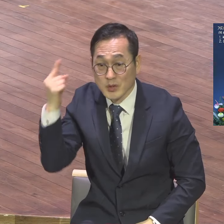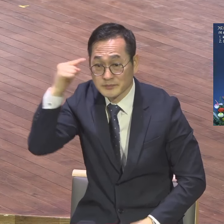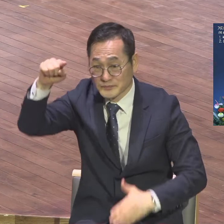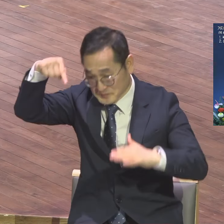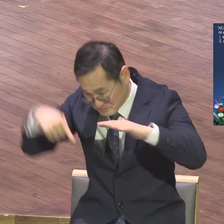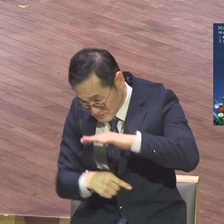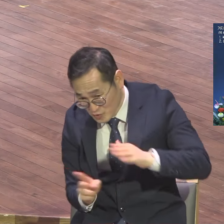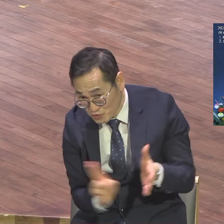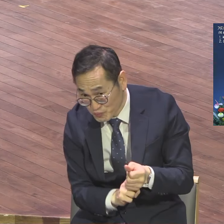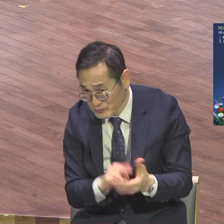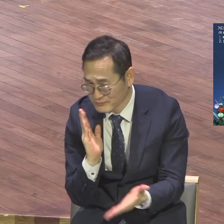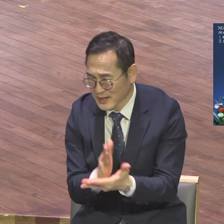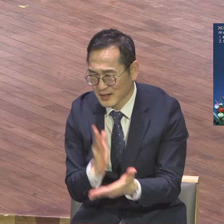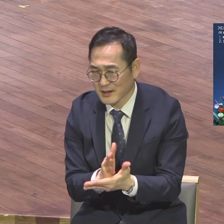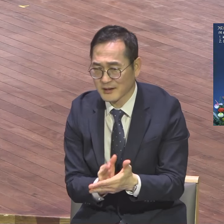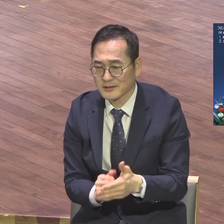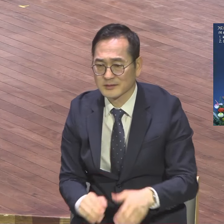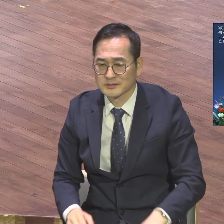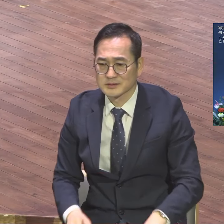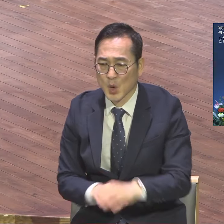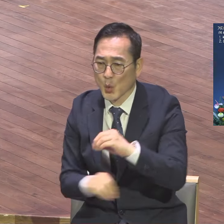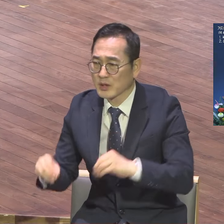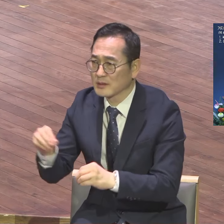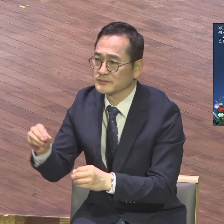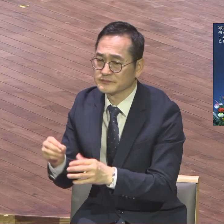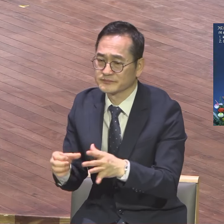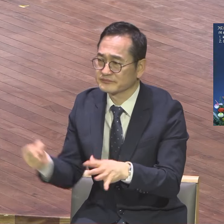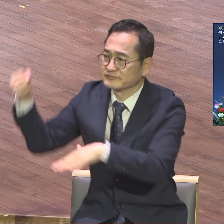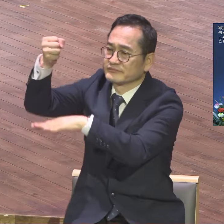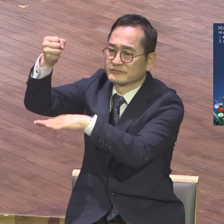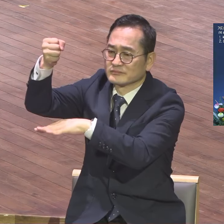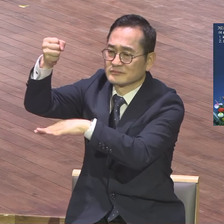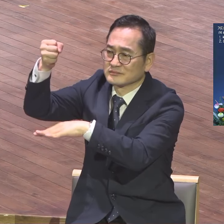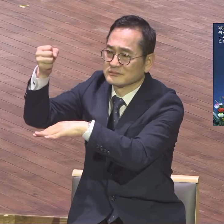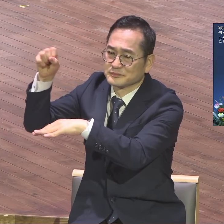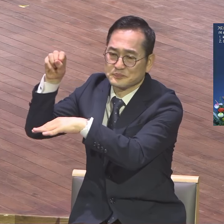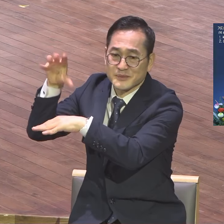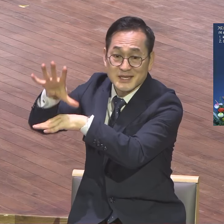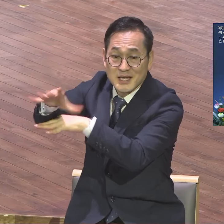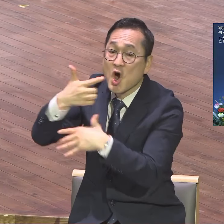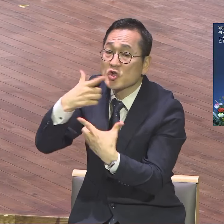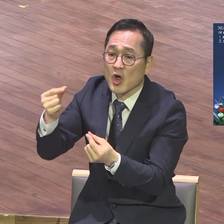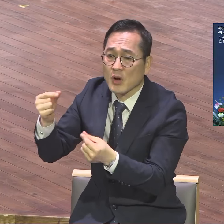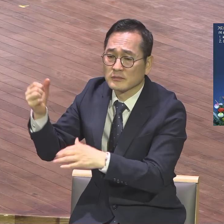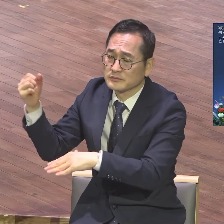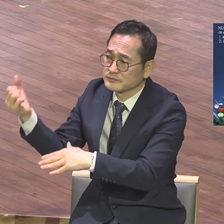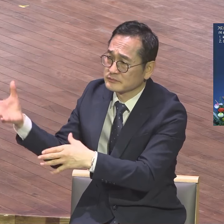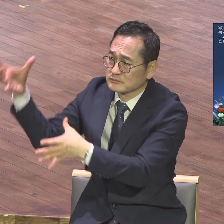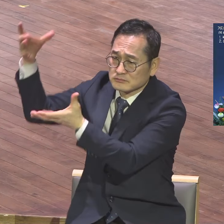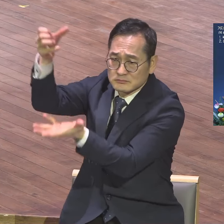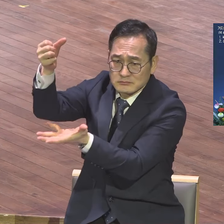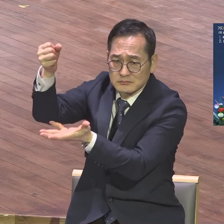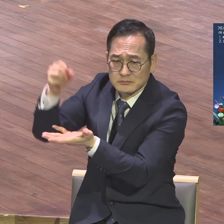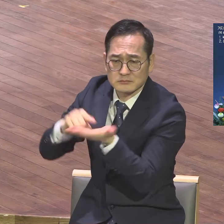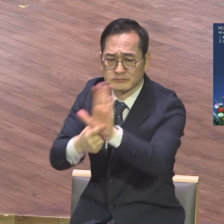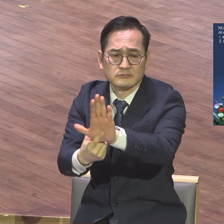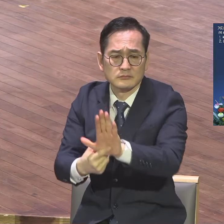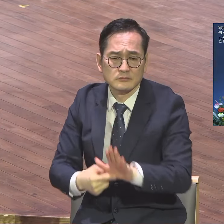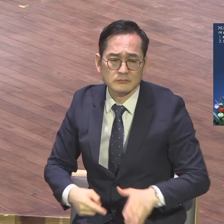감추는 것이 아니다 숨긴 것이 아니다 부끄러워서 창피해서가 아니다 드러내라는 것입니다 그